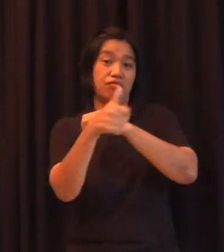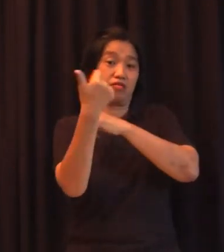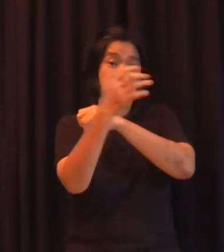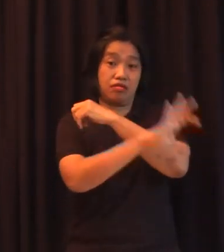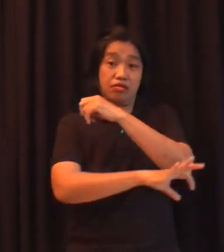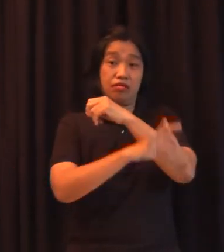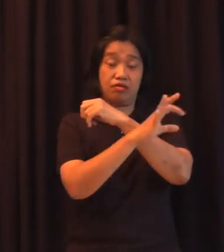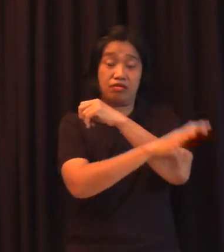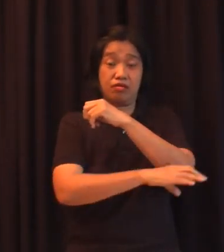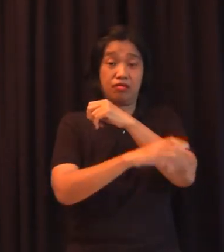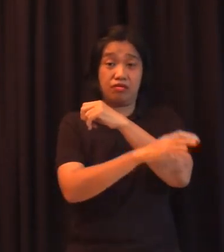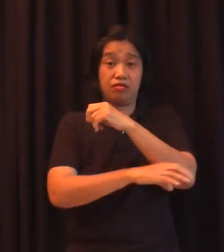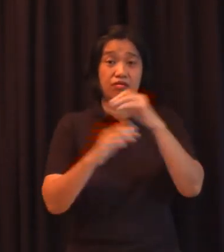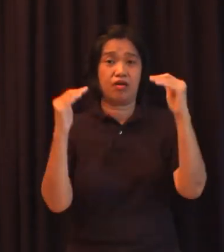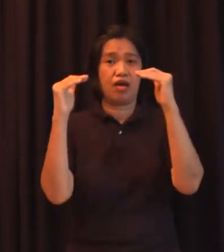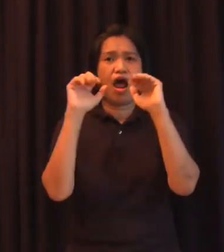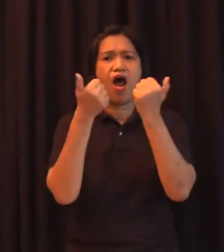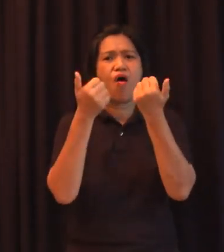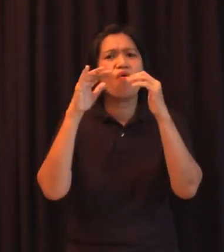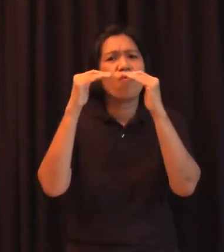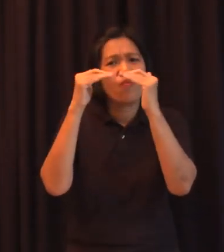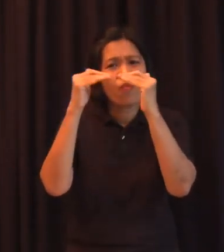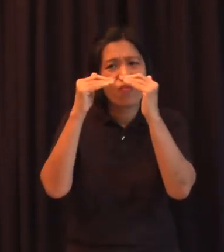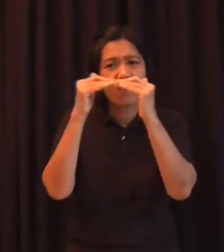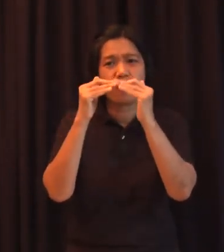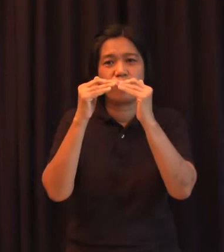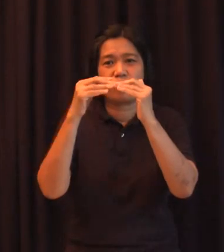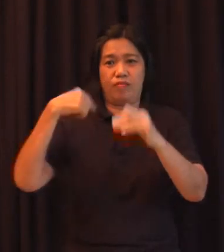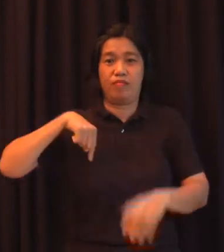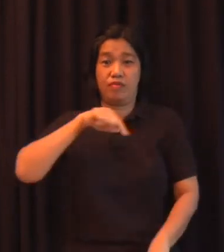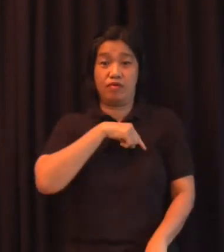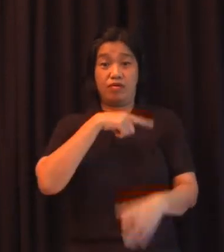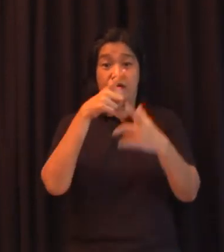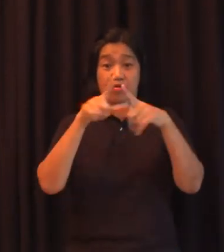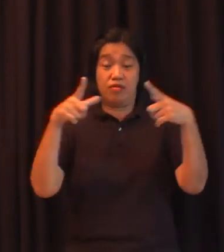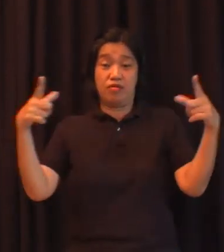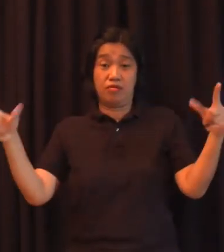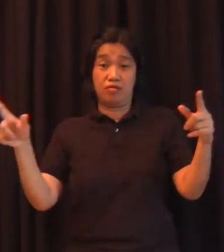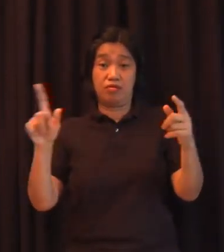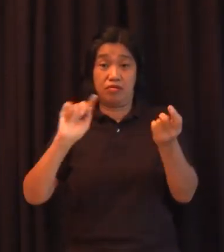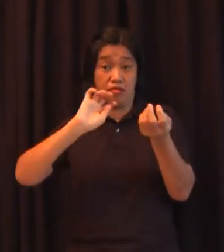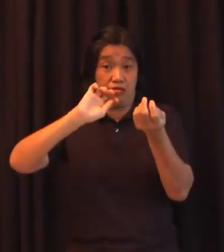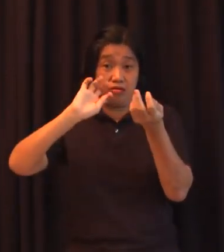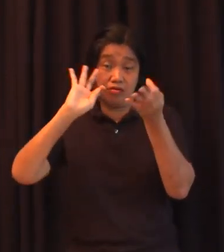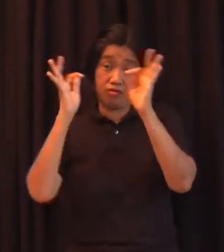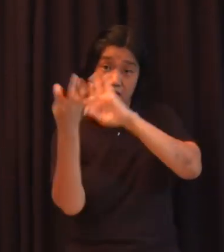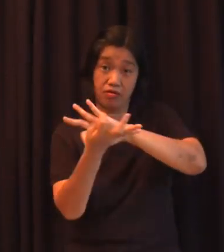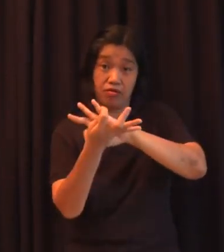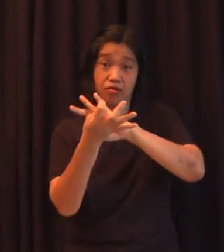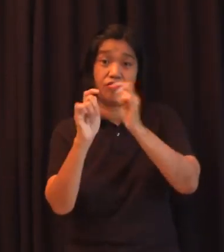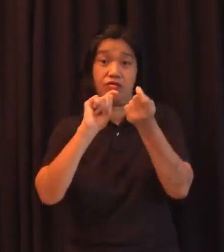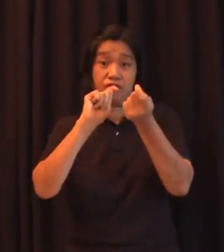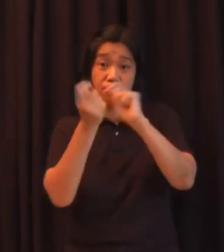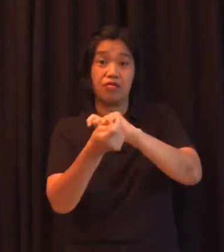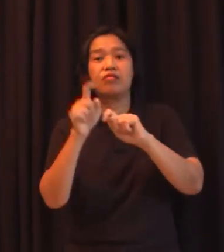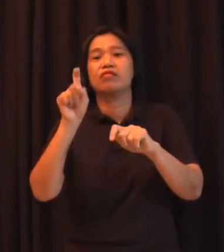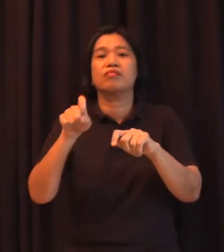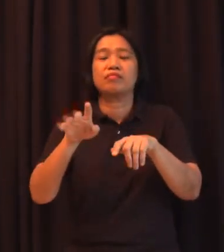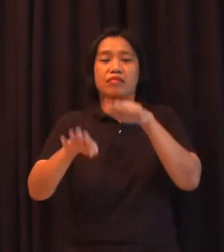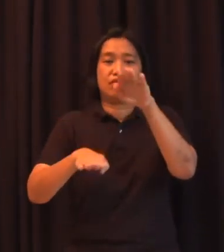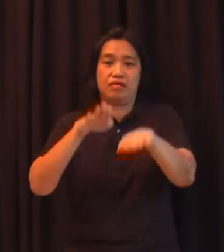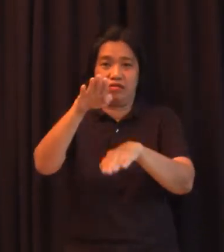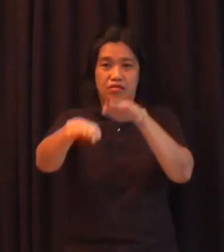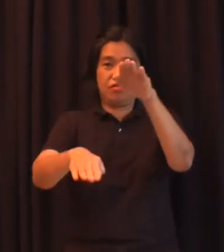wika natin so pagka nag sasalin kami halimbawa may mga steps kami sinusunod una